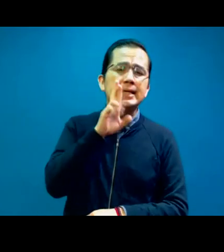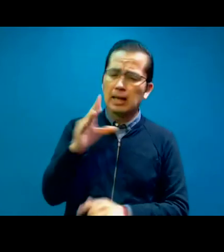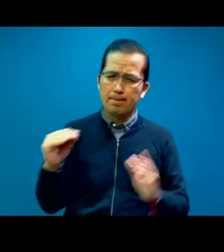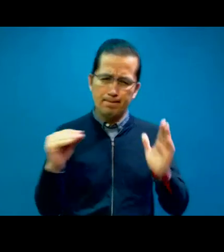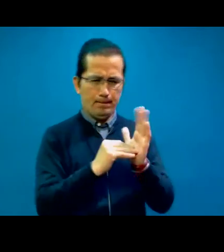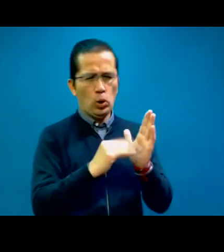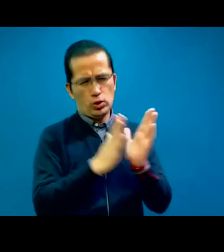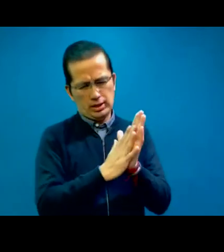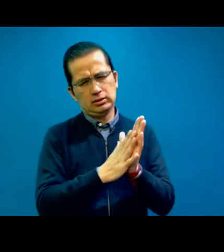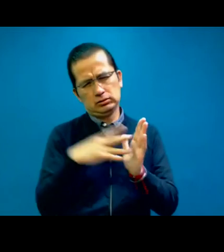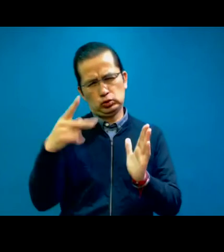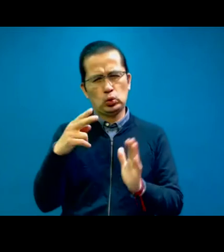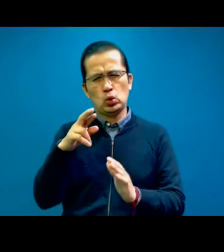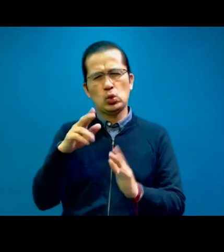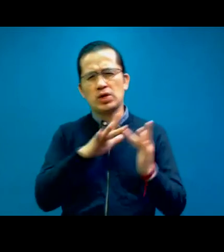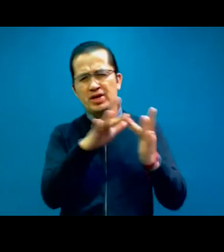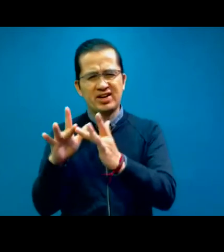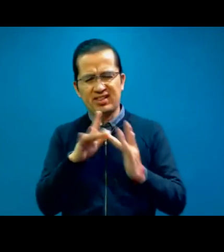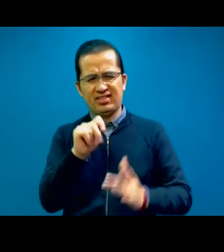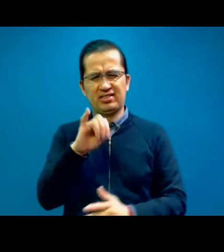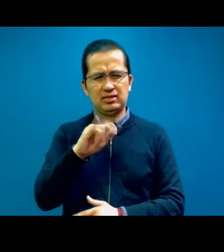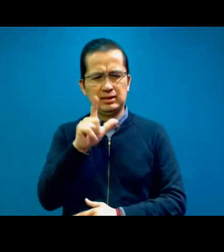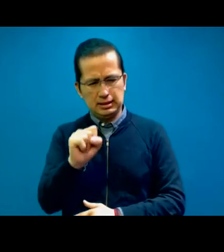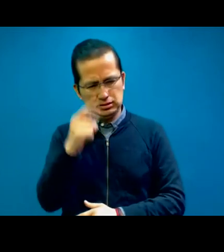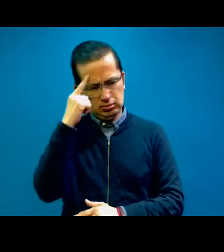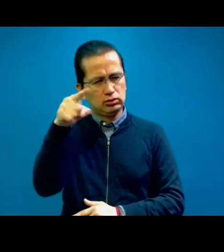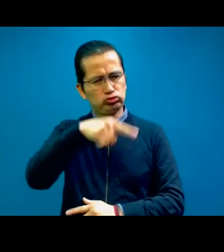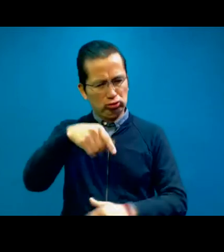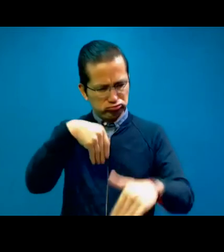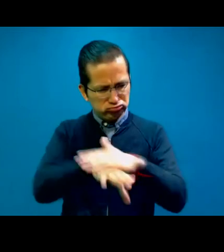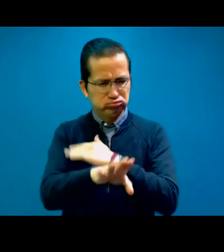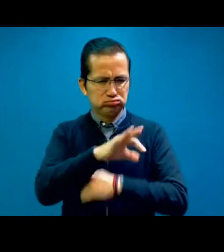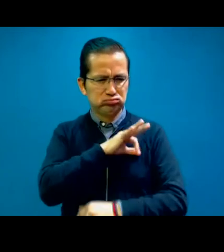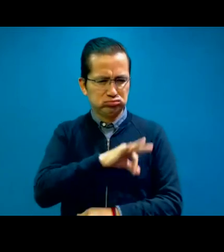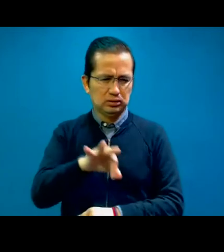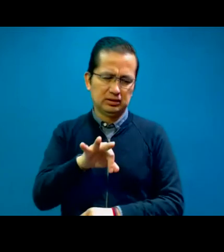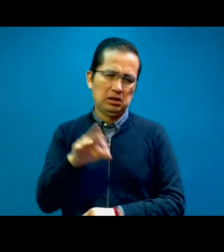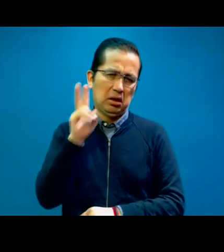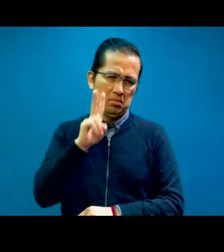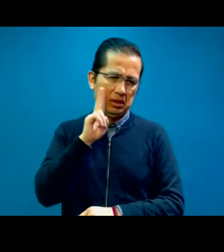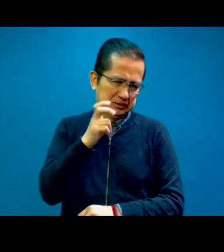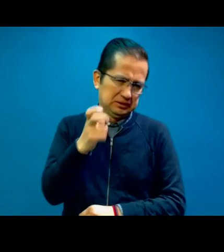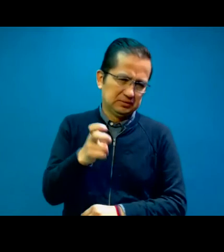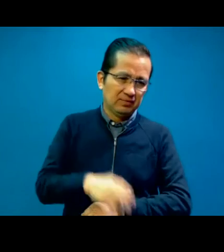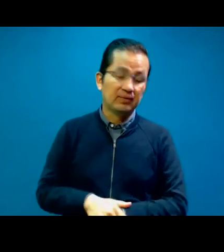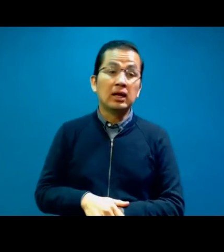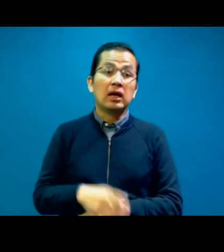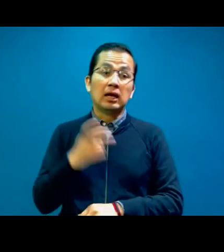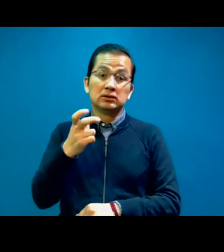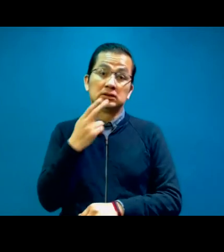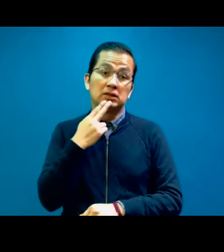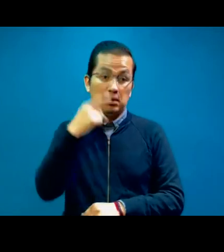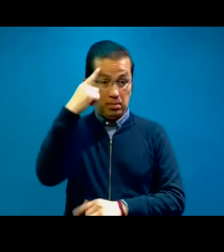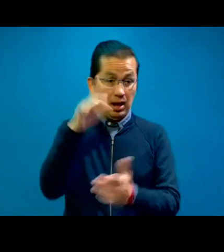su organización Red Tills para que, pues, empecemos a seguirlos en redes y apoyar también de esa forma.